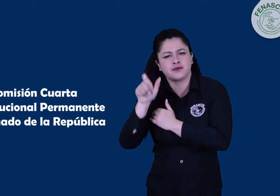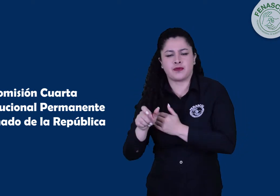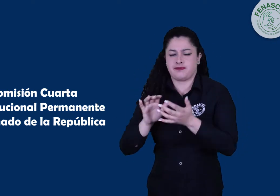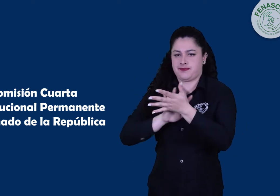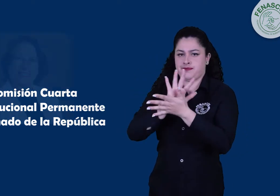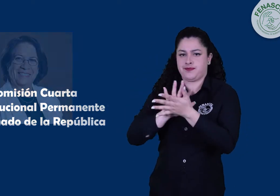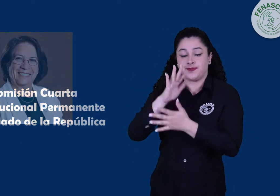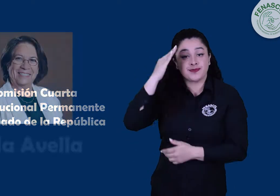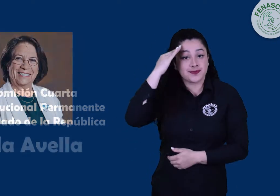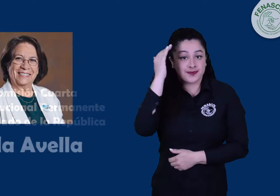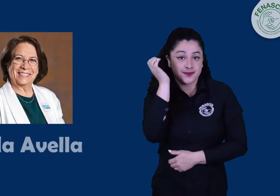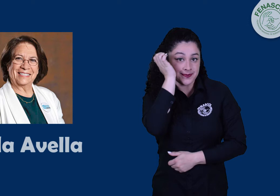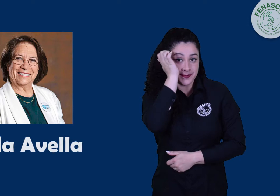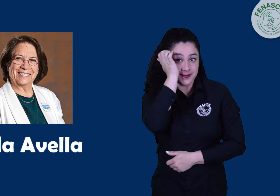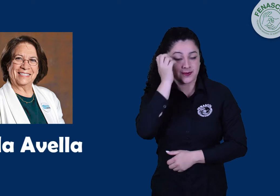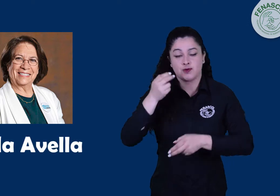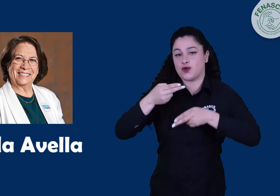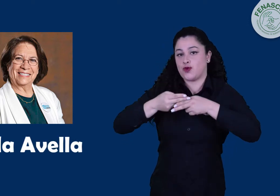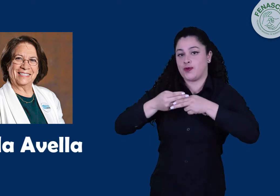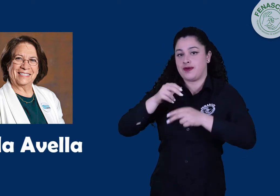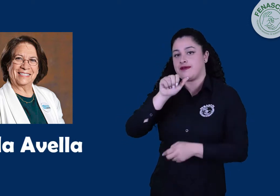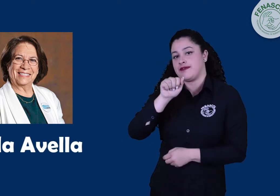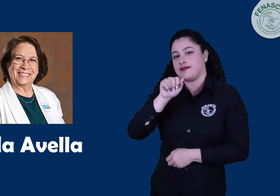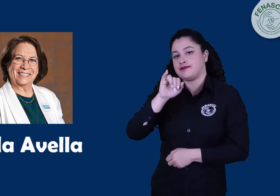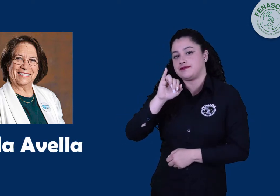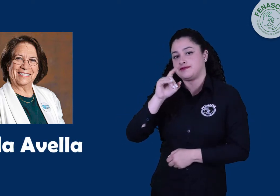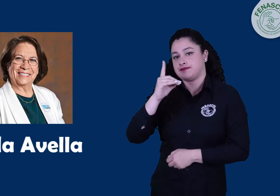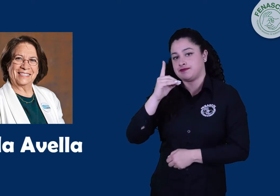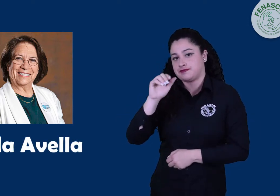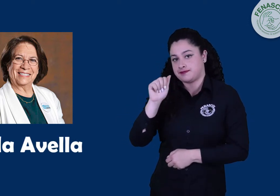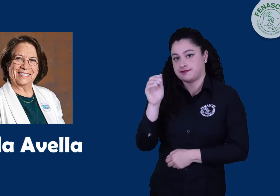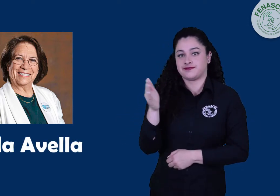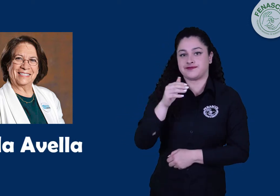La senadora Aida Abella, que su seña es esta,